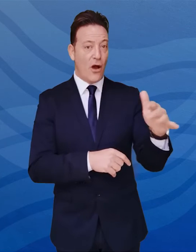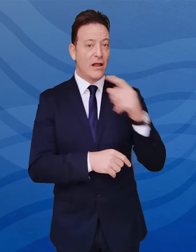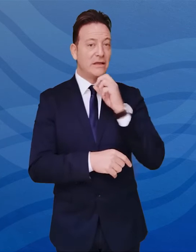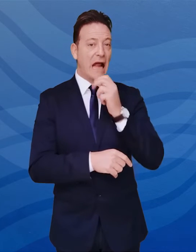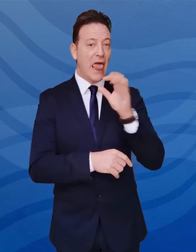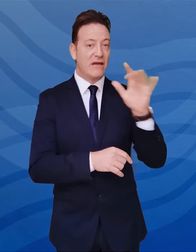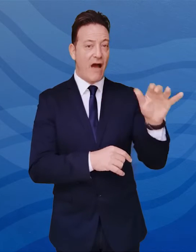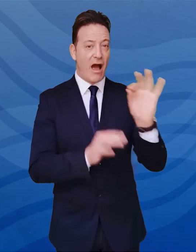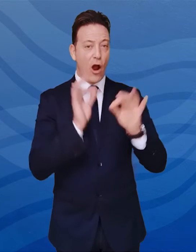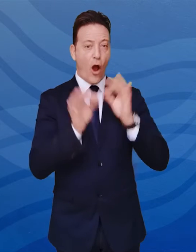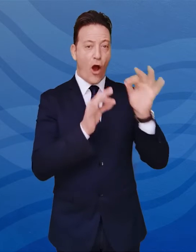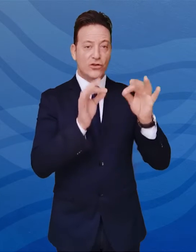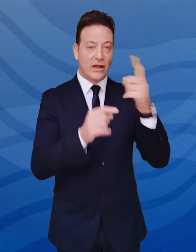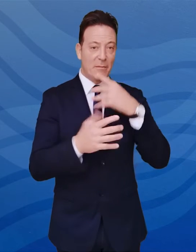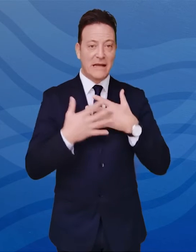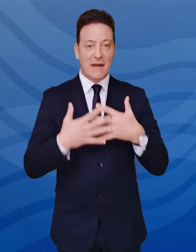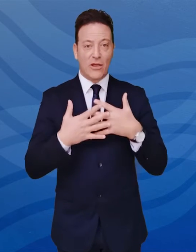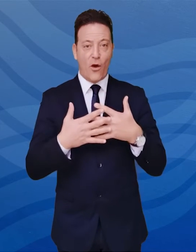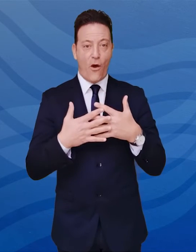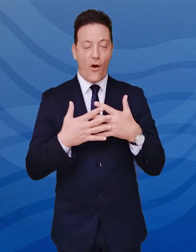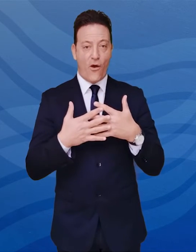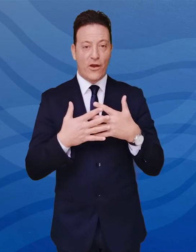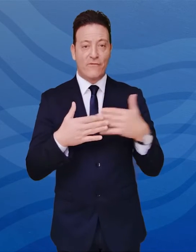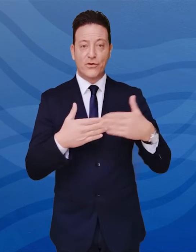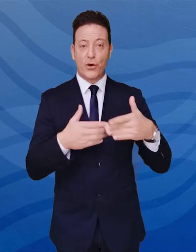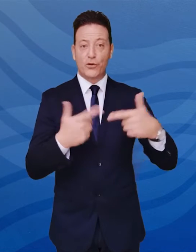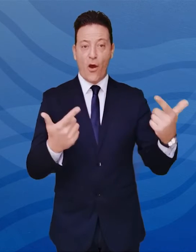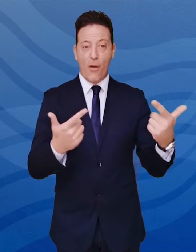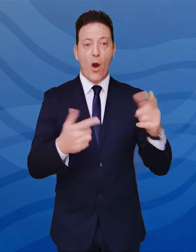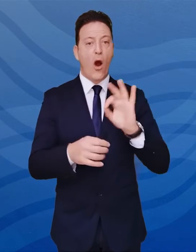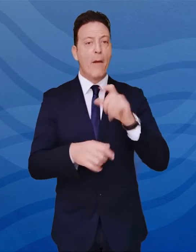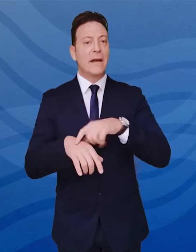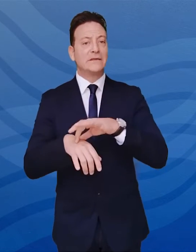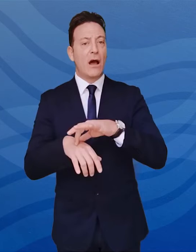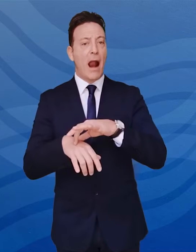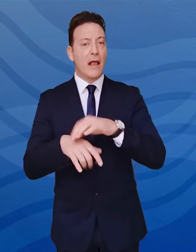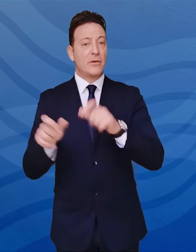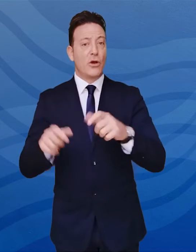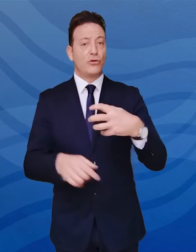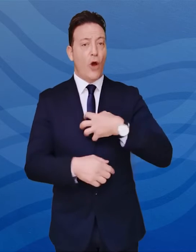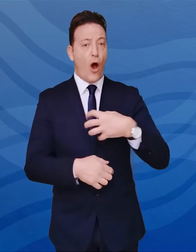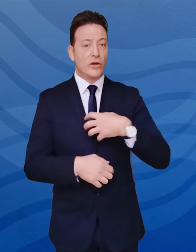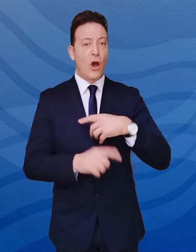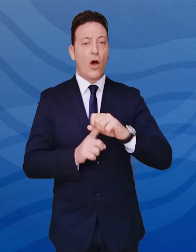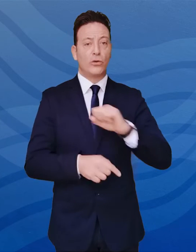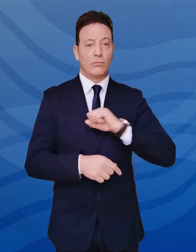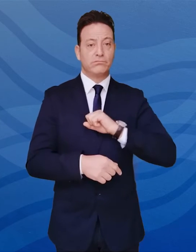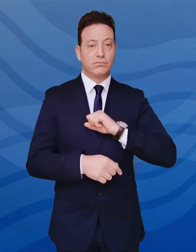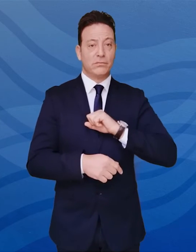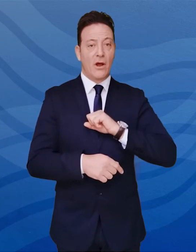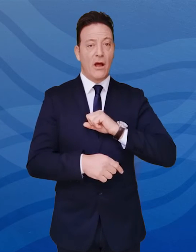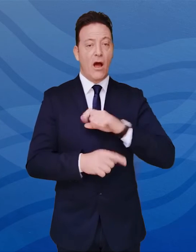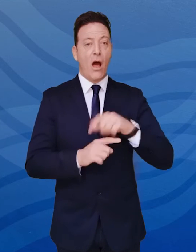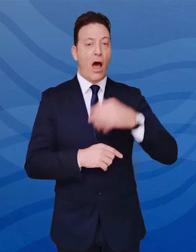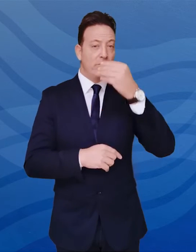saliva, le secrezioni respiratorie, come quando una persona malata infetta tossisce o starnutisce, quando parla,